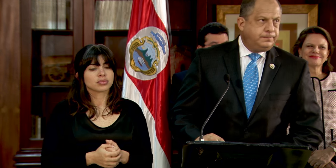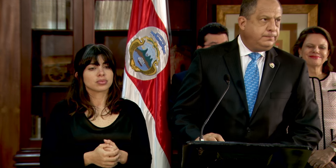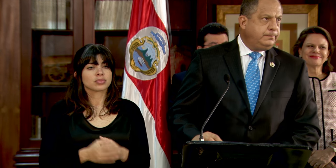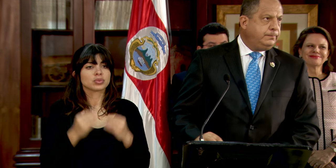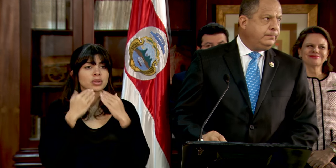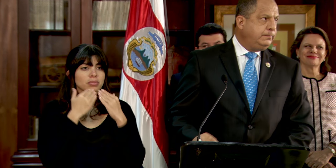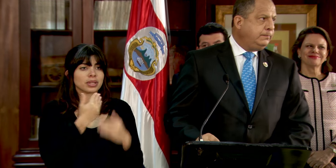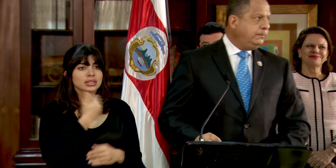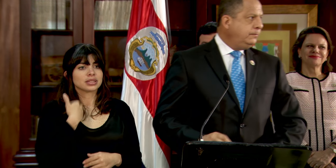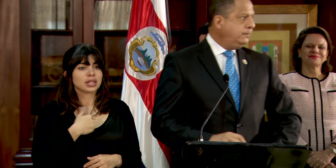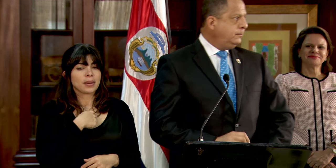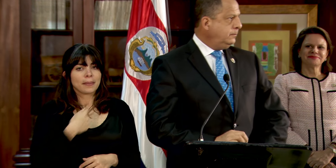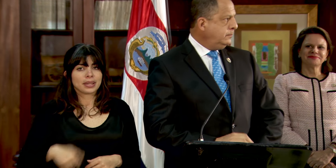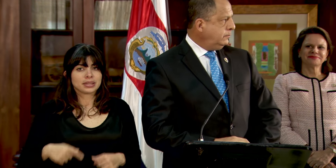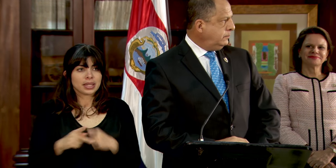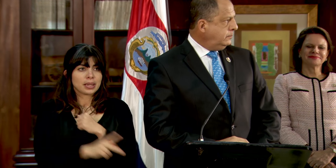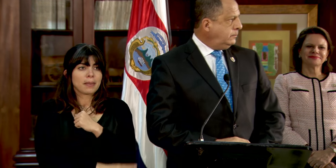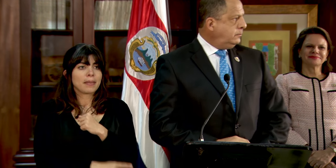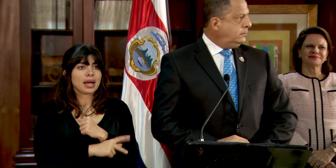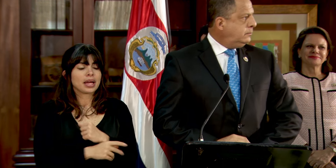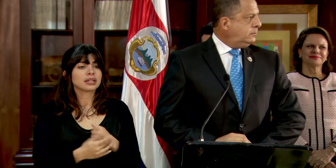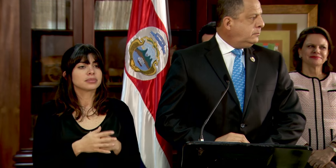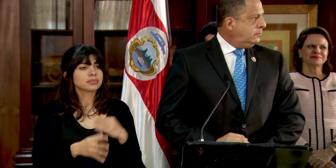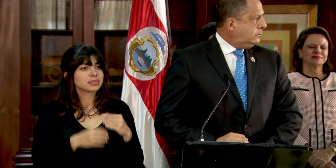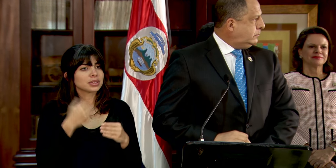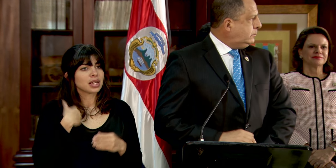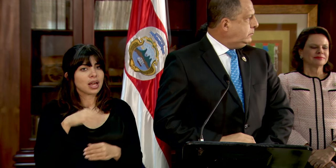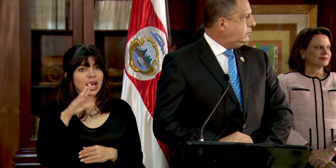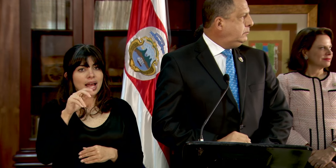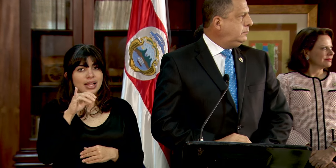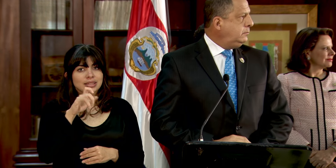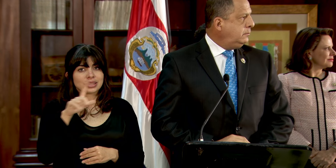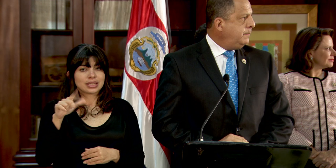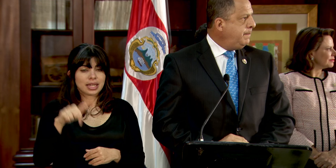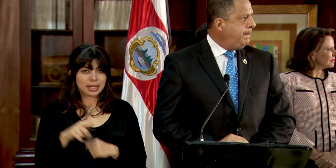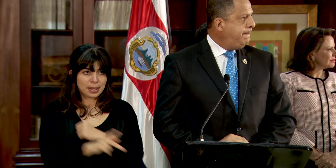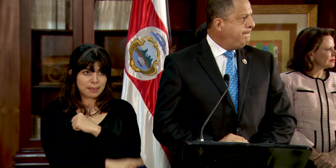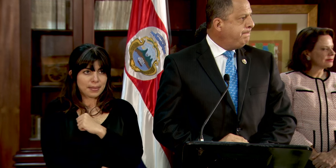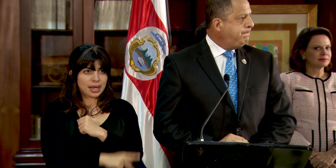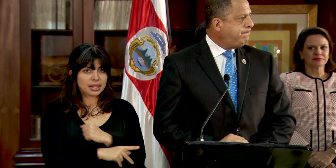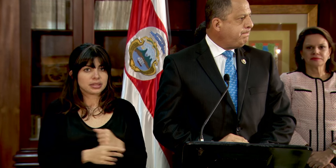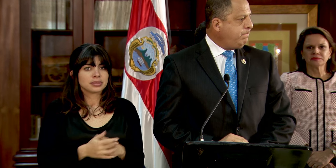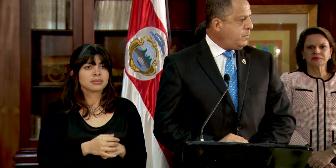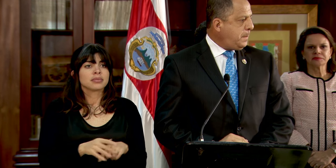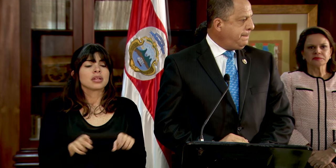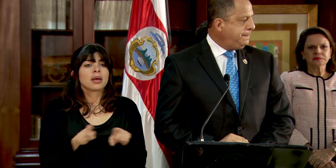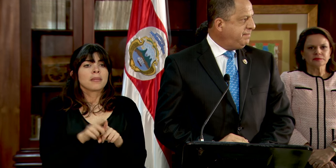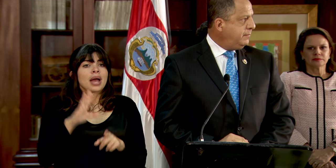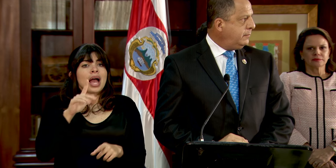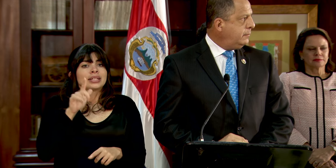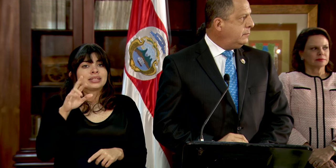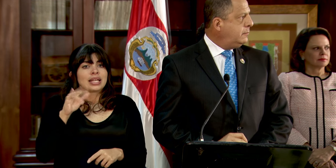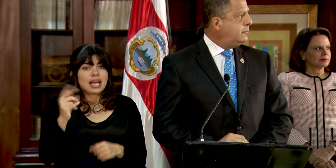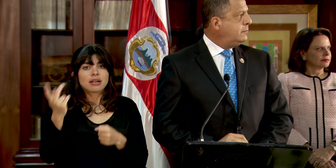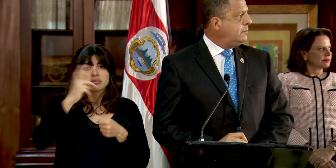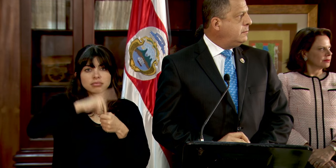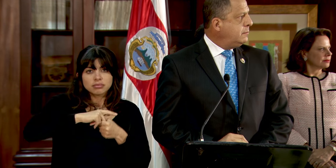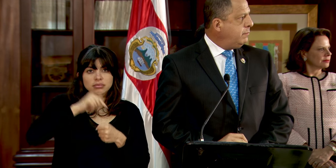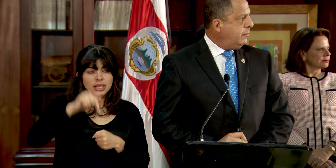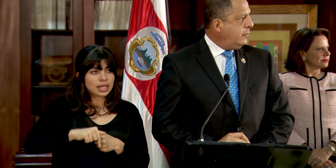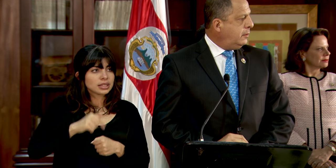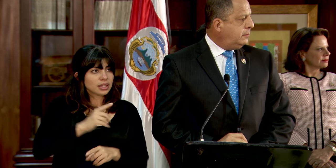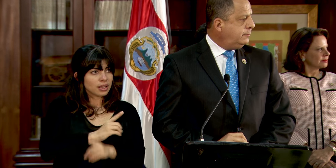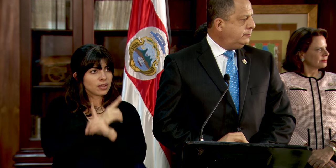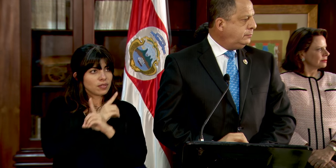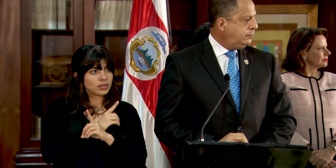gracias al señor Presidente de la República, se incorpora el señor Canciller de la República, quien también la Cancillería participó en esta